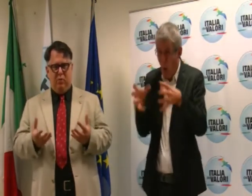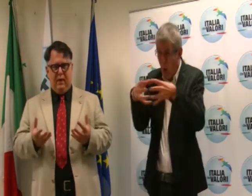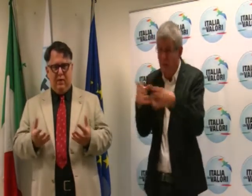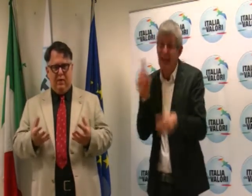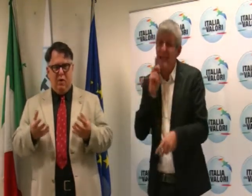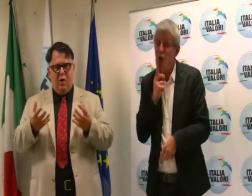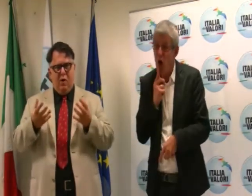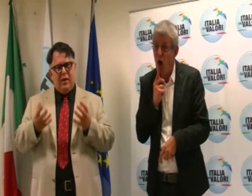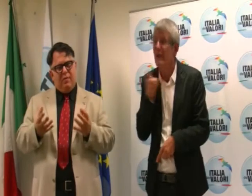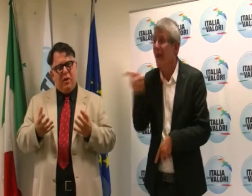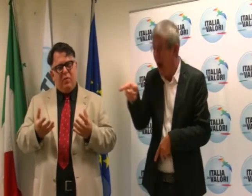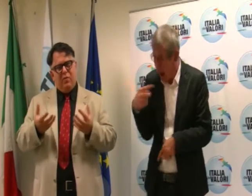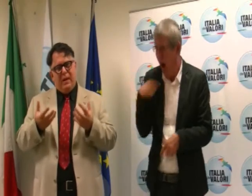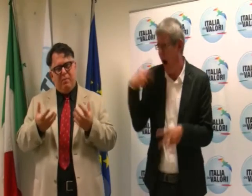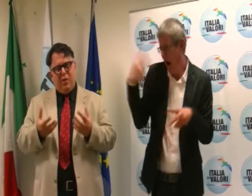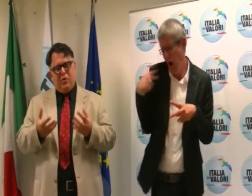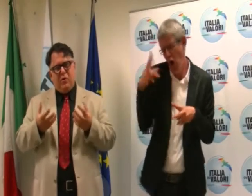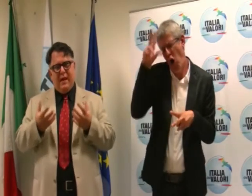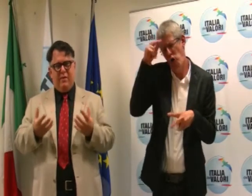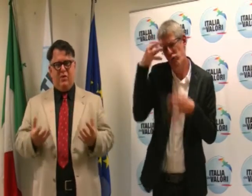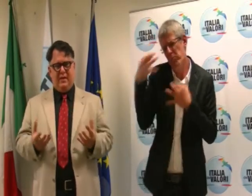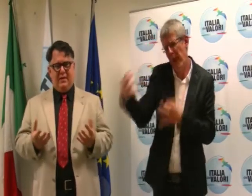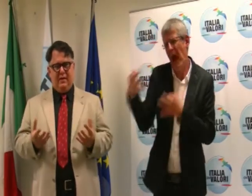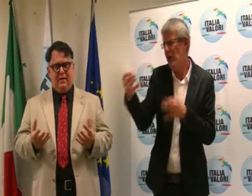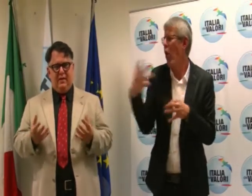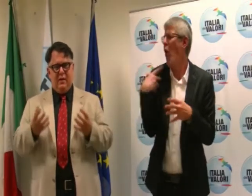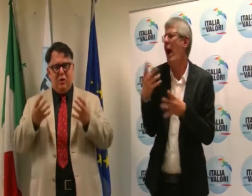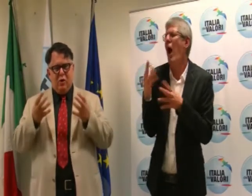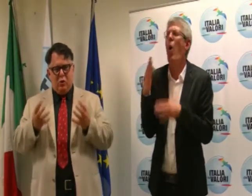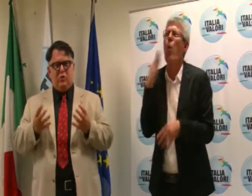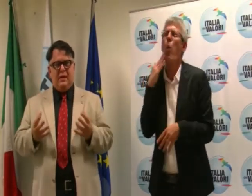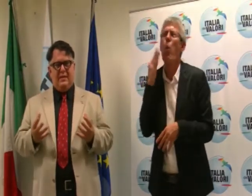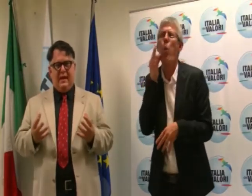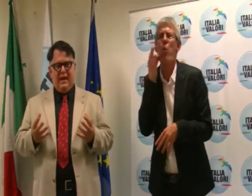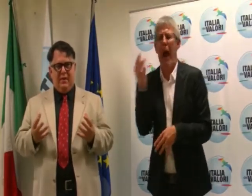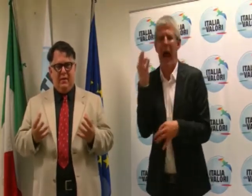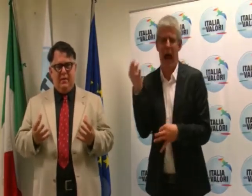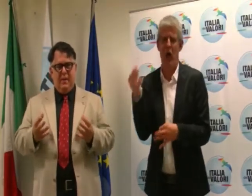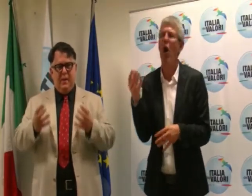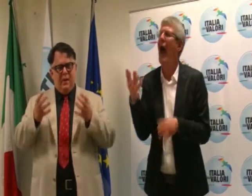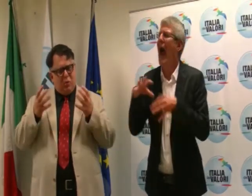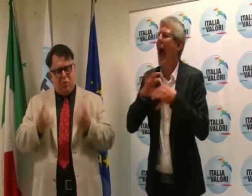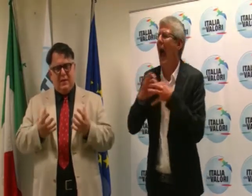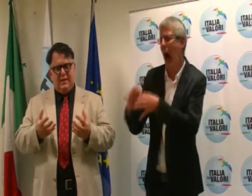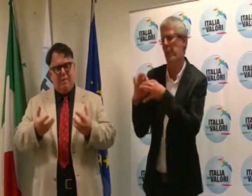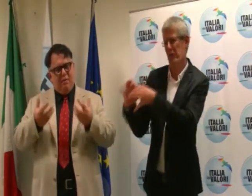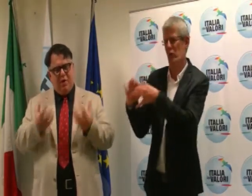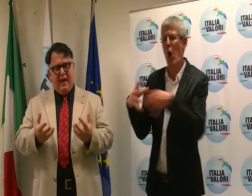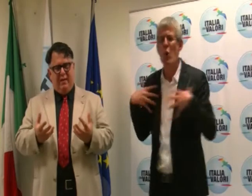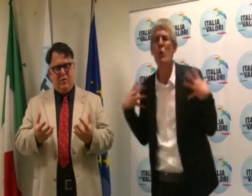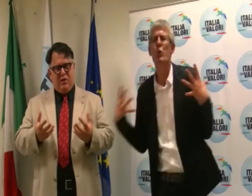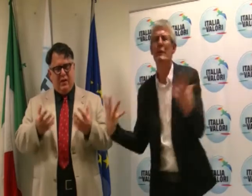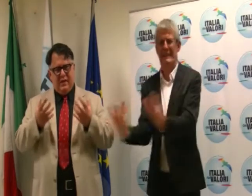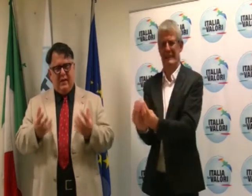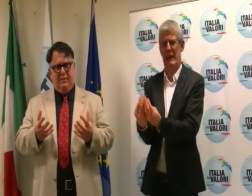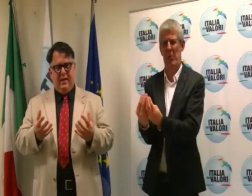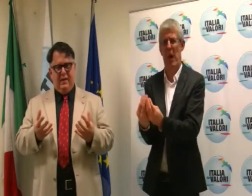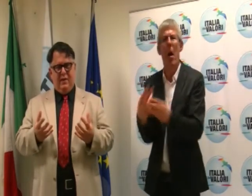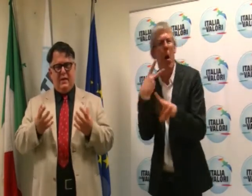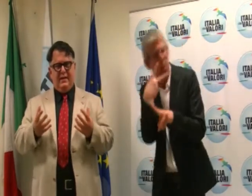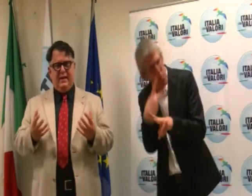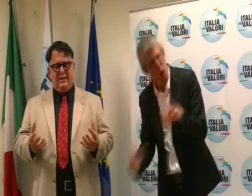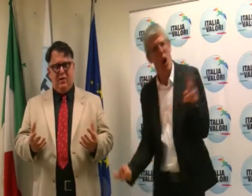rapporto umano. Ho un rapporto di amicizia. Tutti insieme. Tutti insieme. Proviamoci.